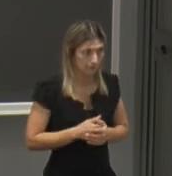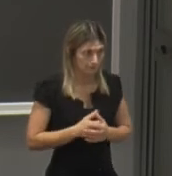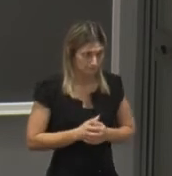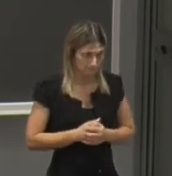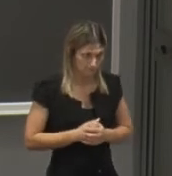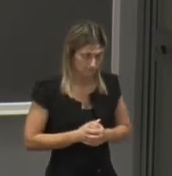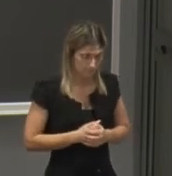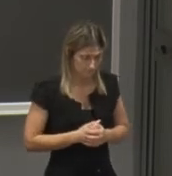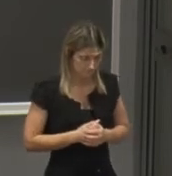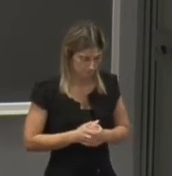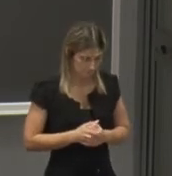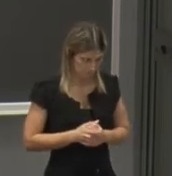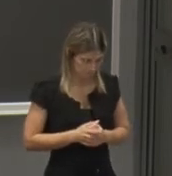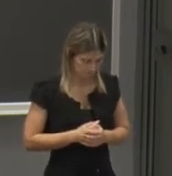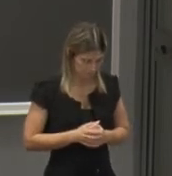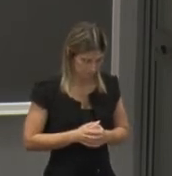sostanzialmente